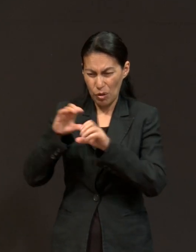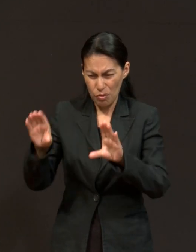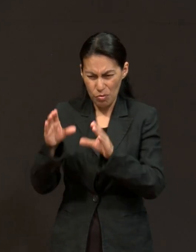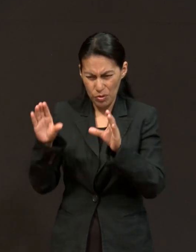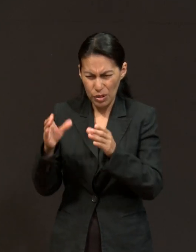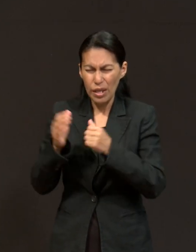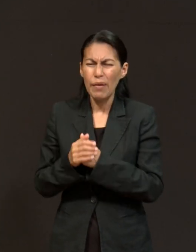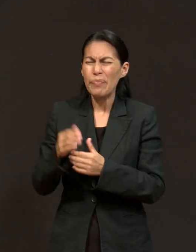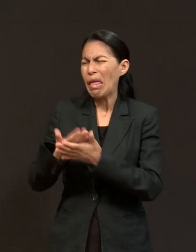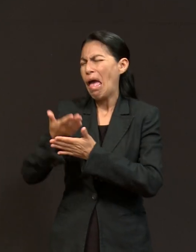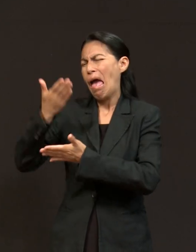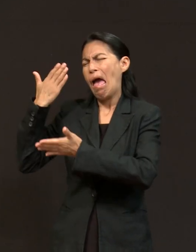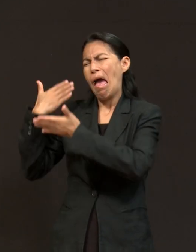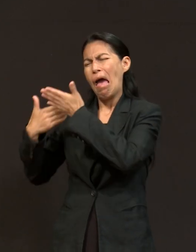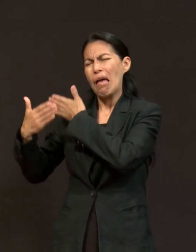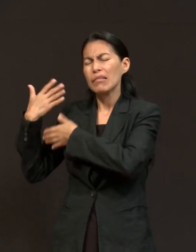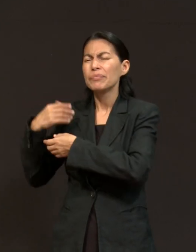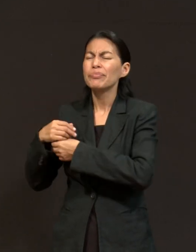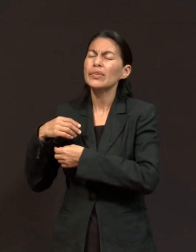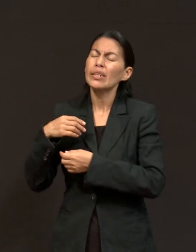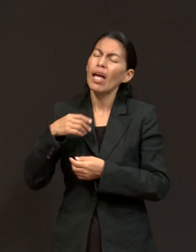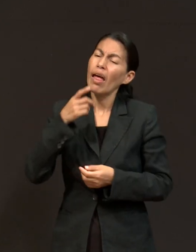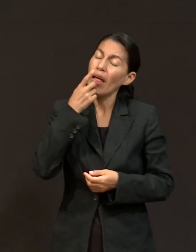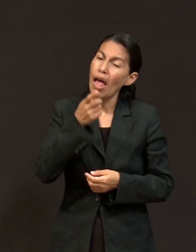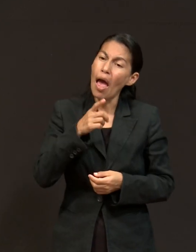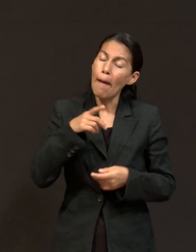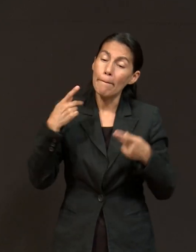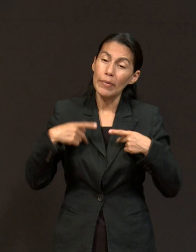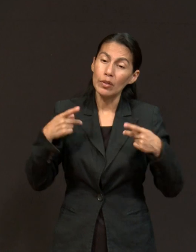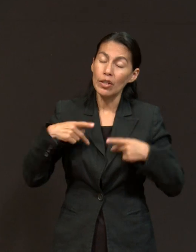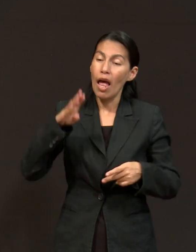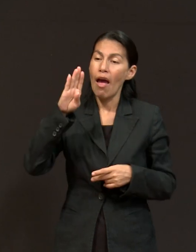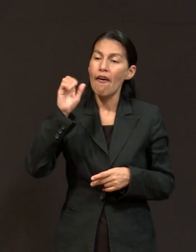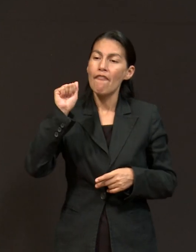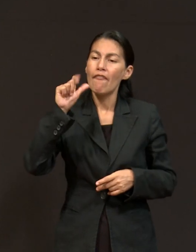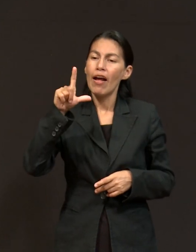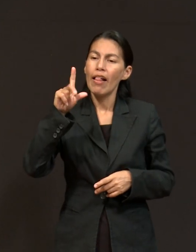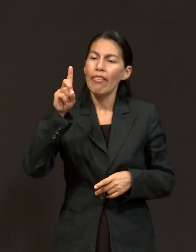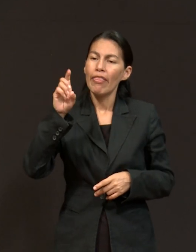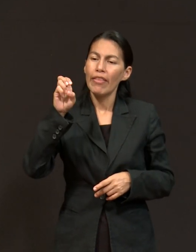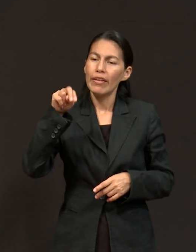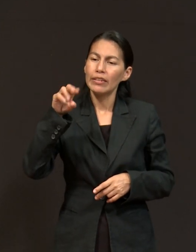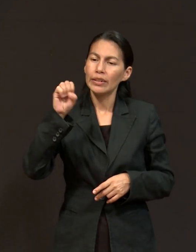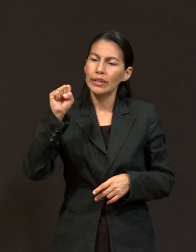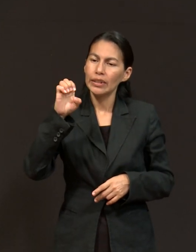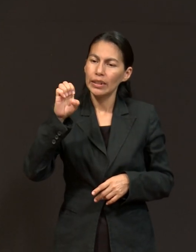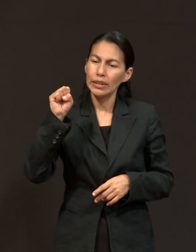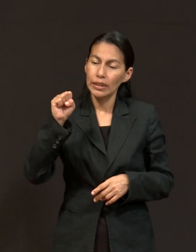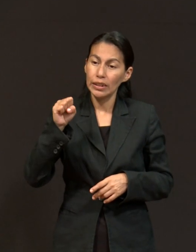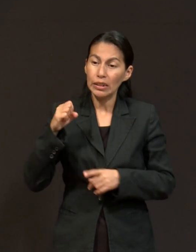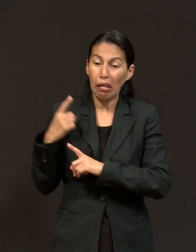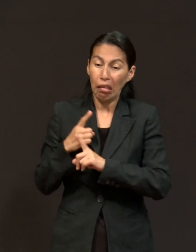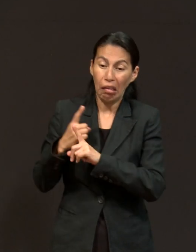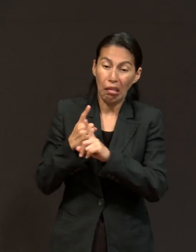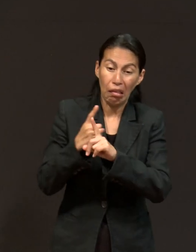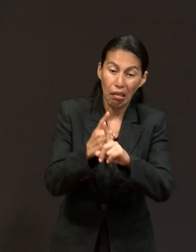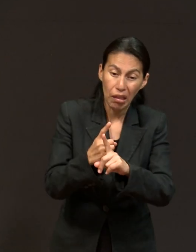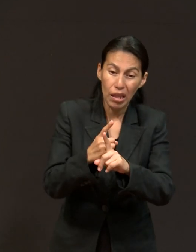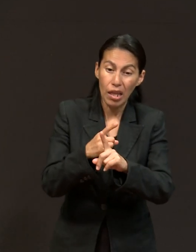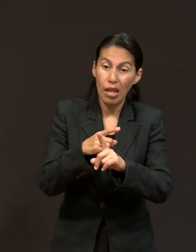cuando eran perseguidos, los cristianos eran perseguidos. Entonces, ellos lo que hicieron fue aprenderse fragmentos de la